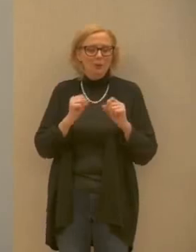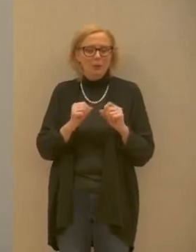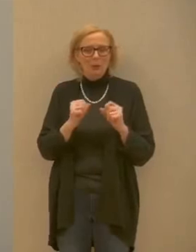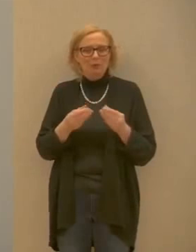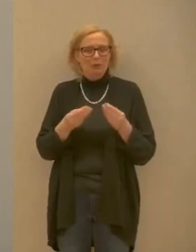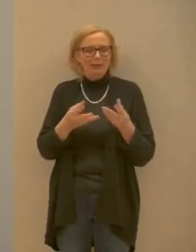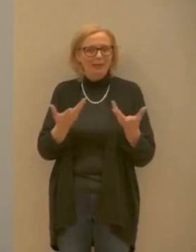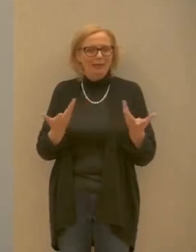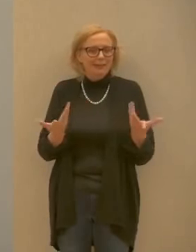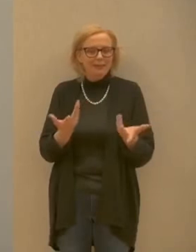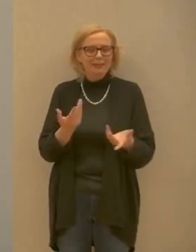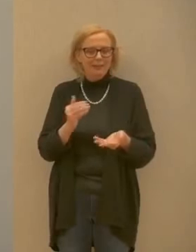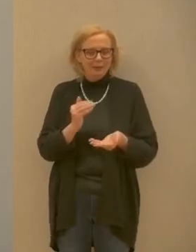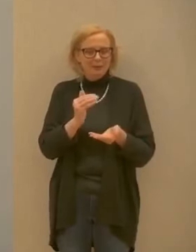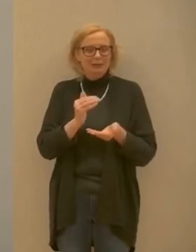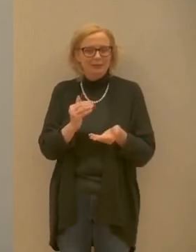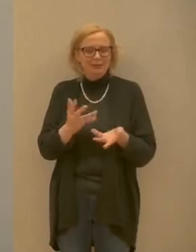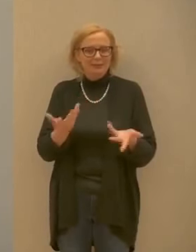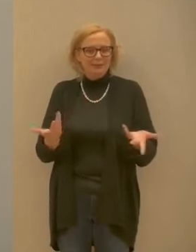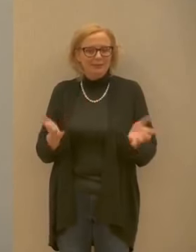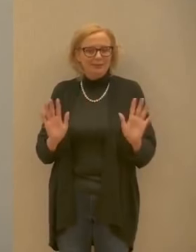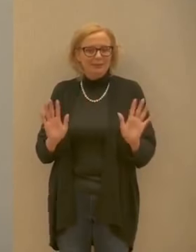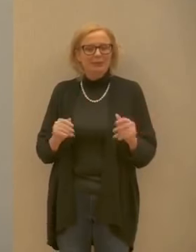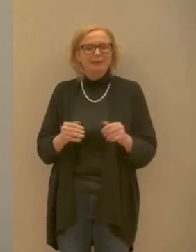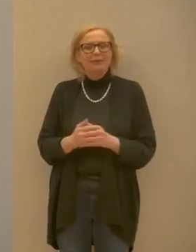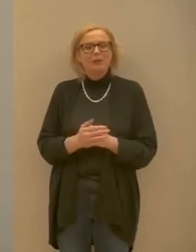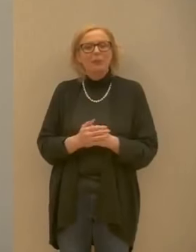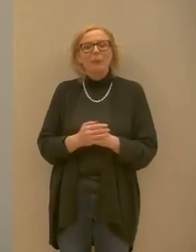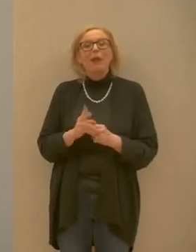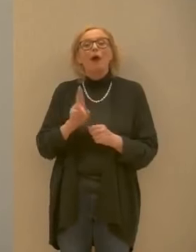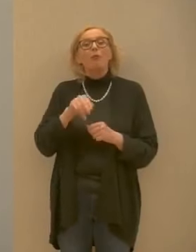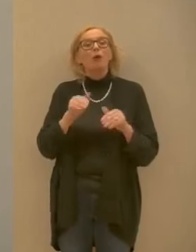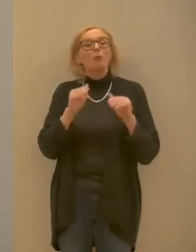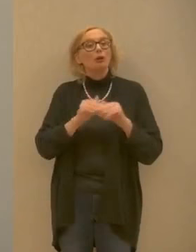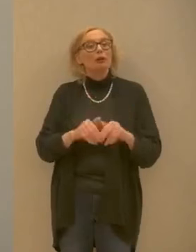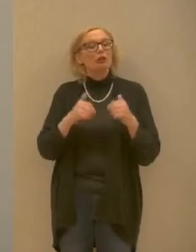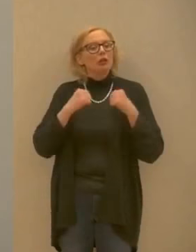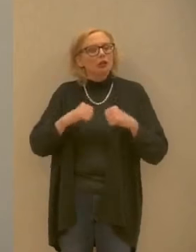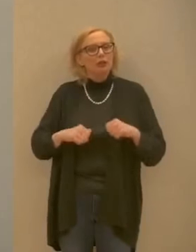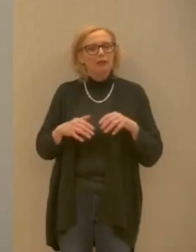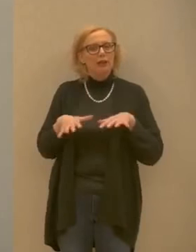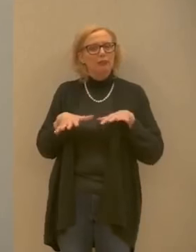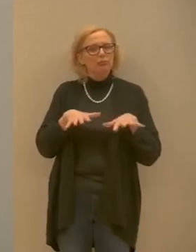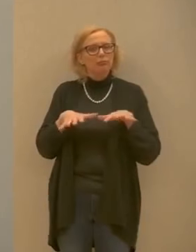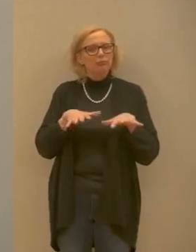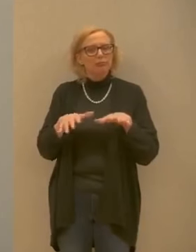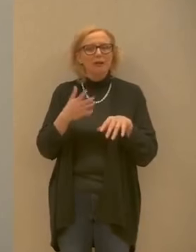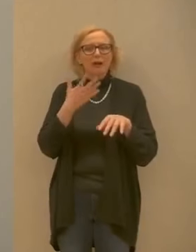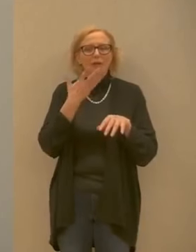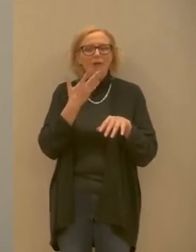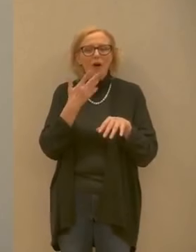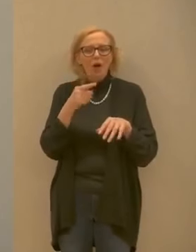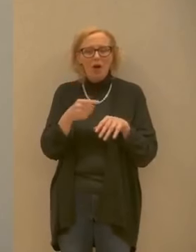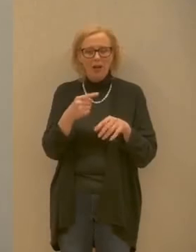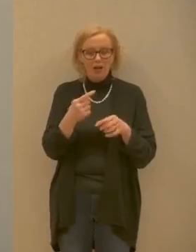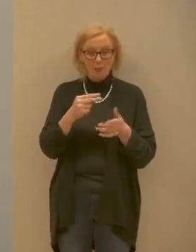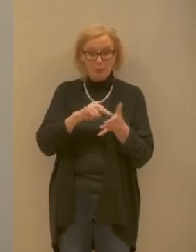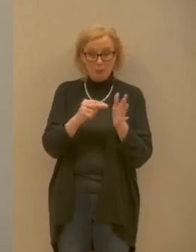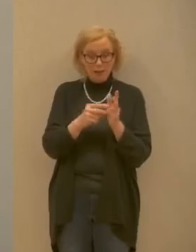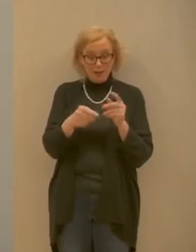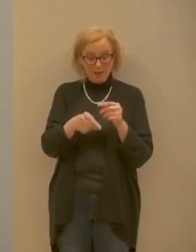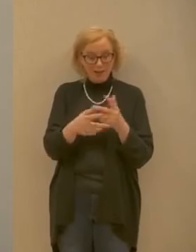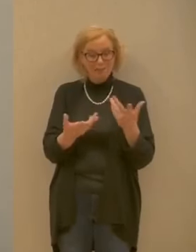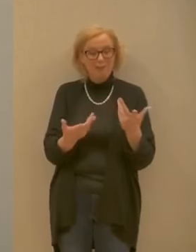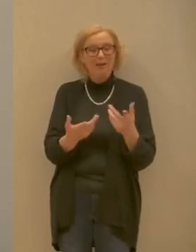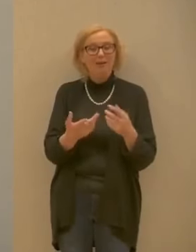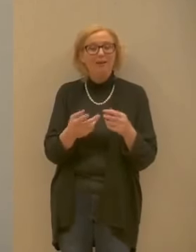'aiuto della protezione civile che ci si sta dando da fare si sta veramente adoperando per cercare di risolvere un problema che non è solo della